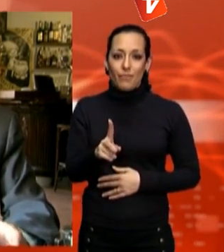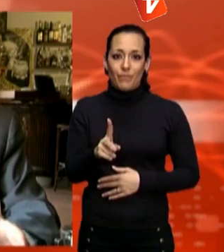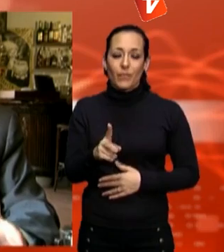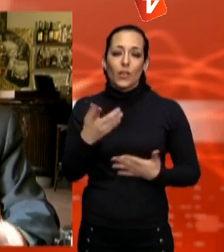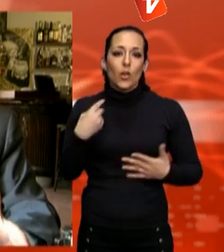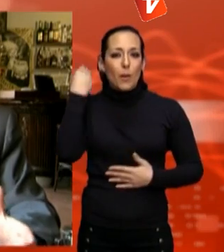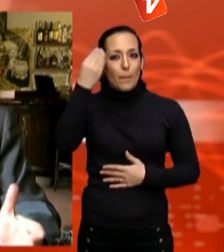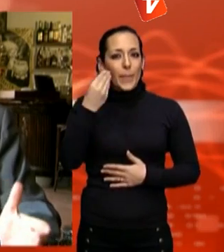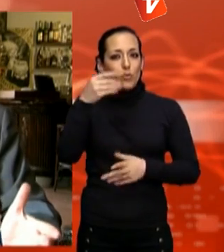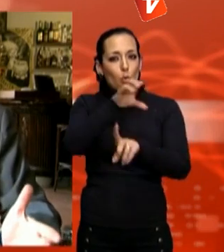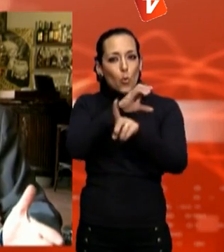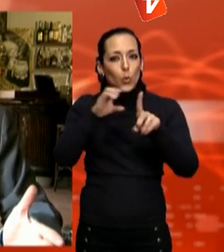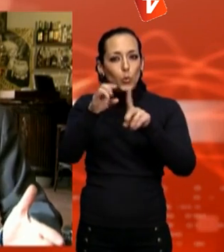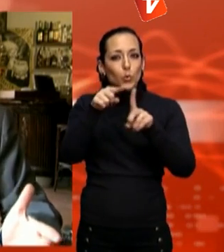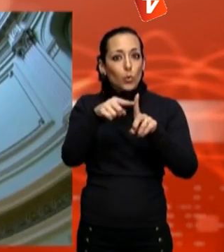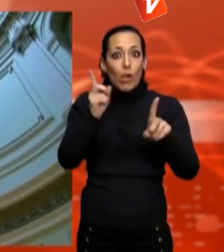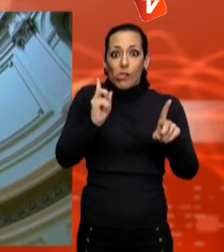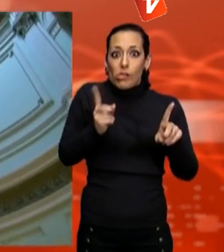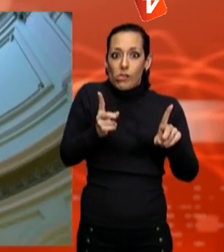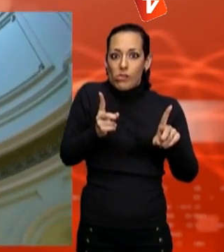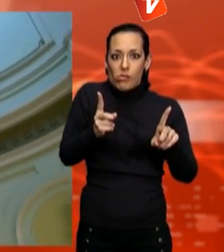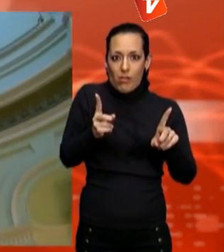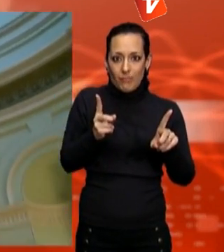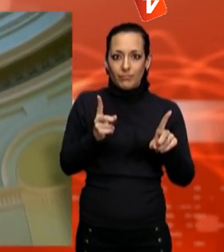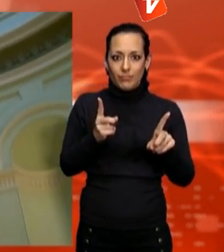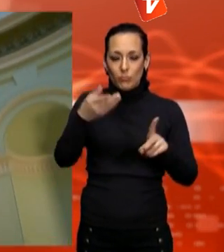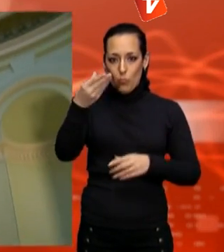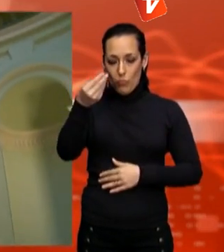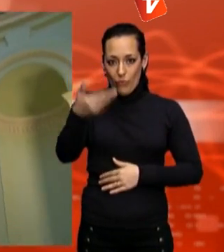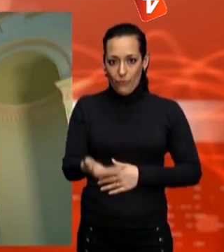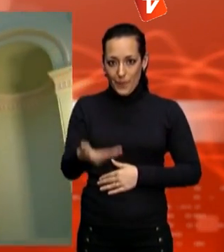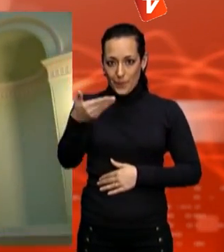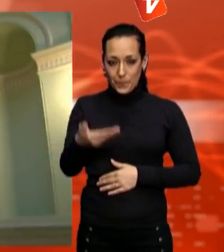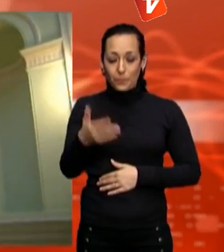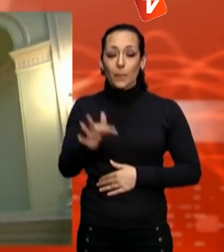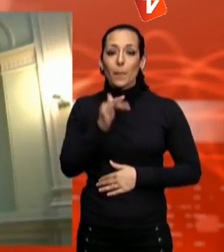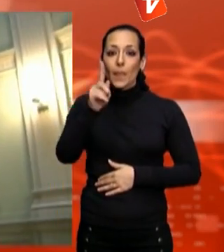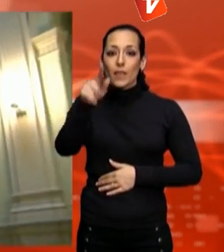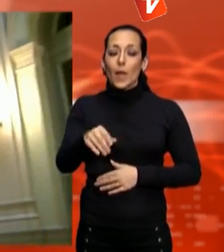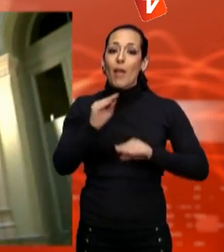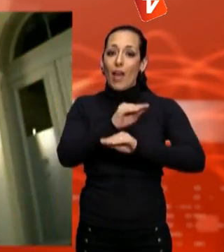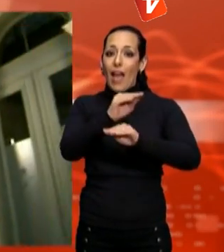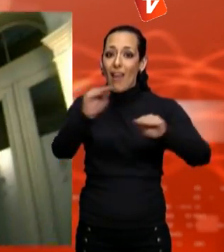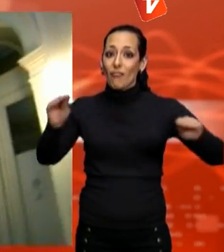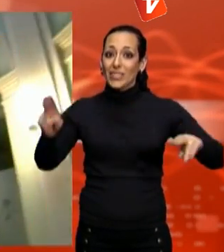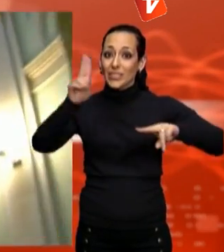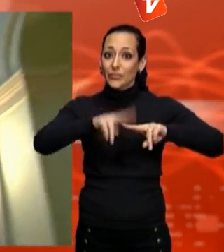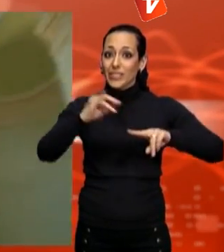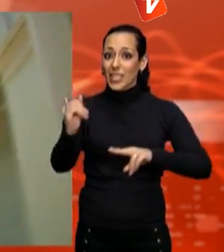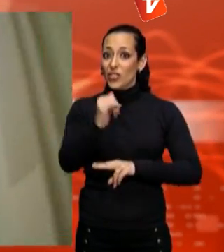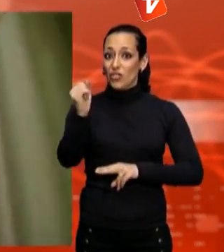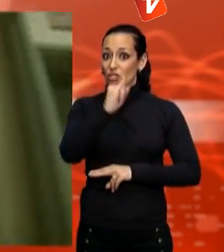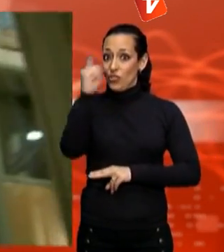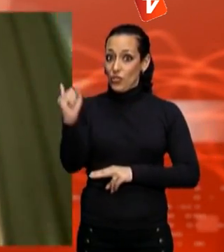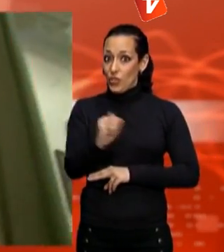jo crec que la cultura, en aquest sentit, és més imprescindible que mai. D'altra banda, el nou president anuncia que el festival de jazz d'aquest any redueix els dies de concerts,